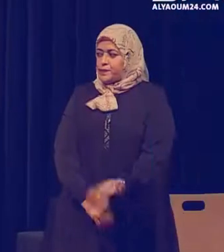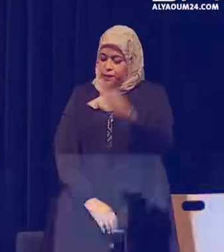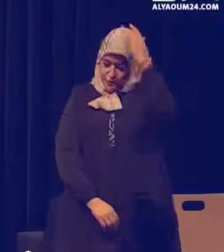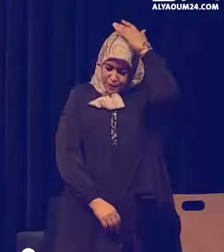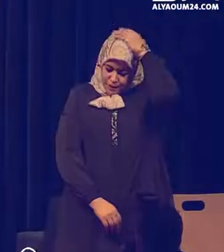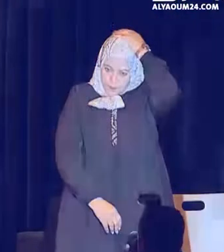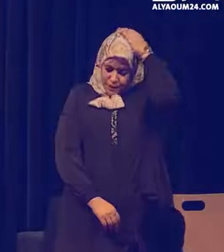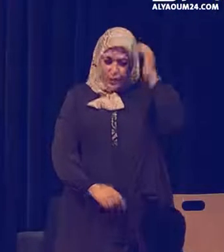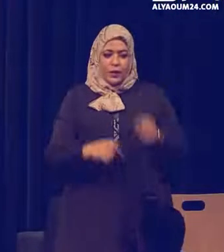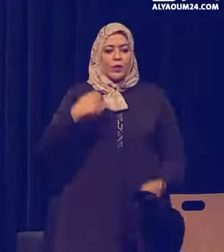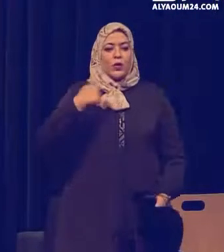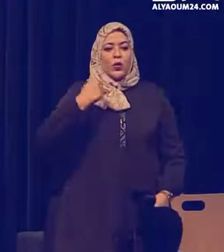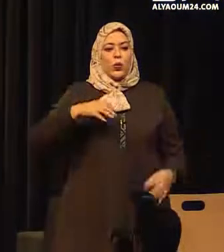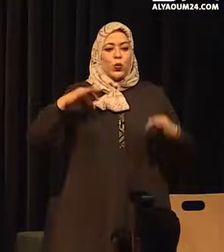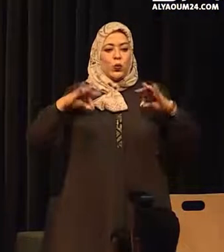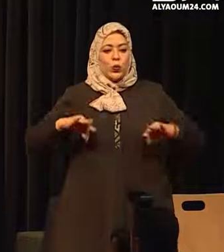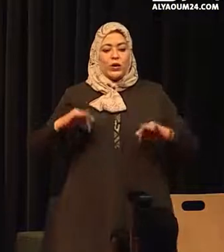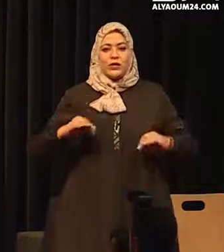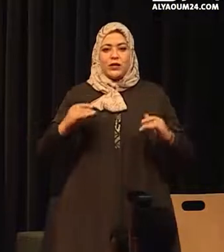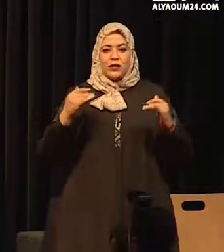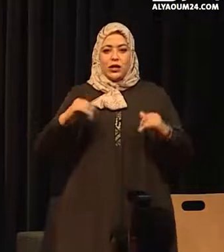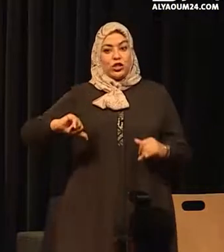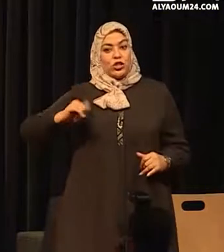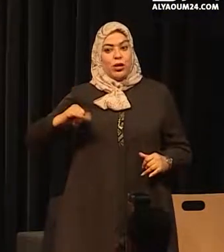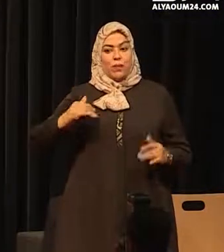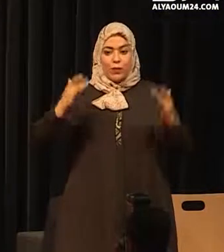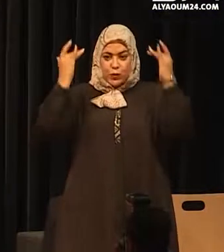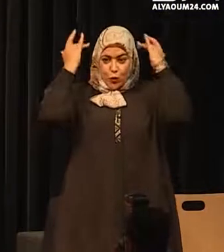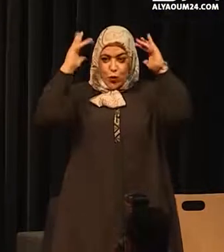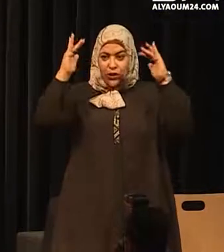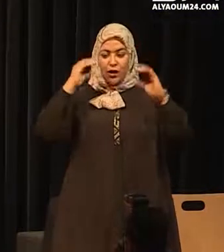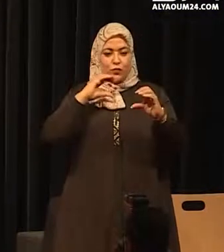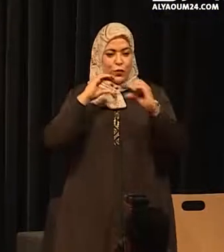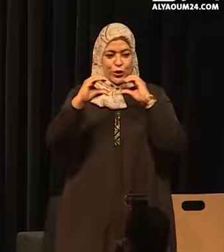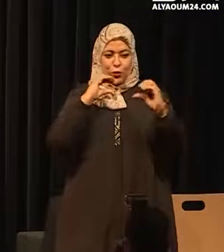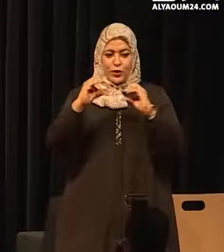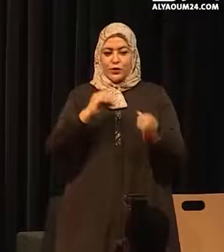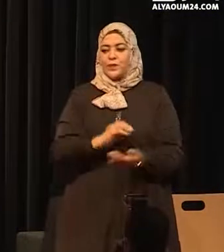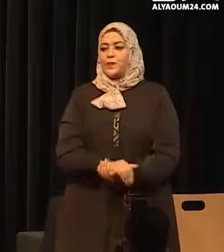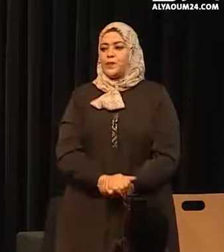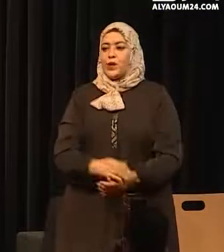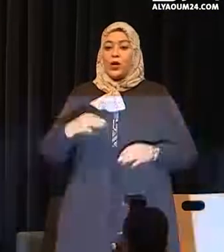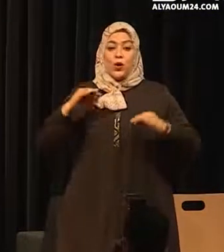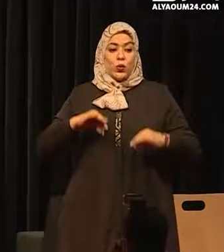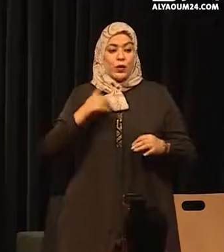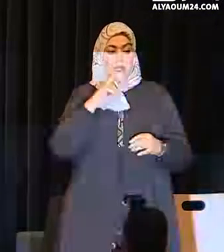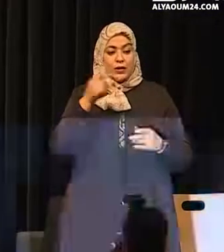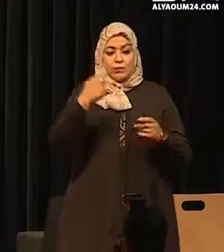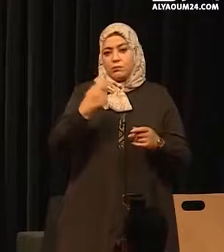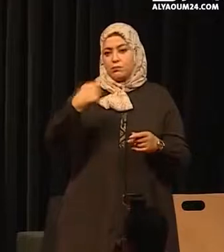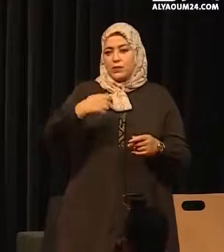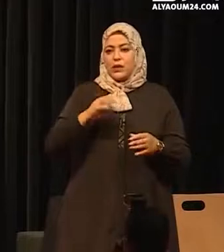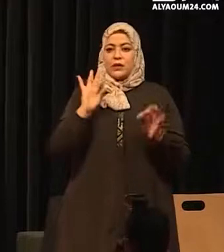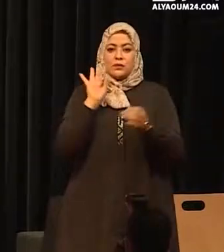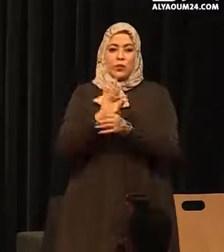السيد الوزير وزير الشباب والتقافة والتواصل السيد ممتل